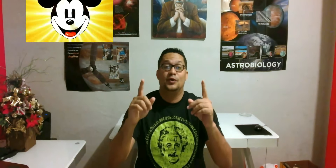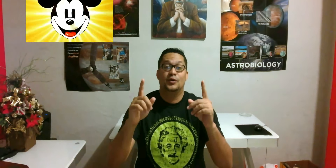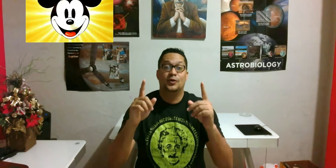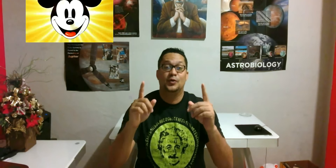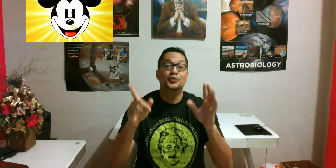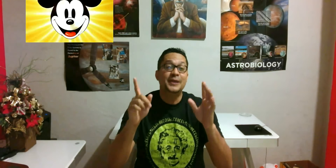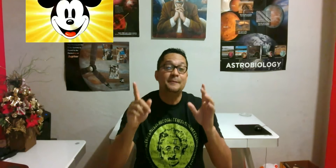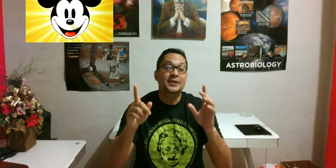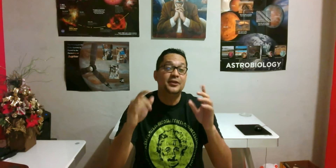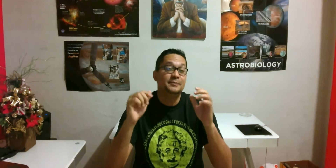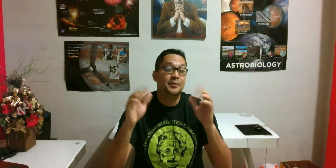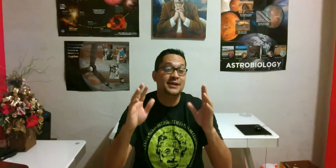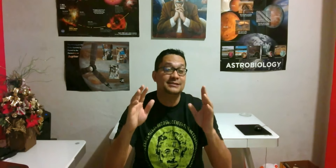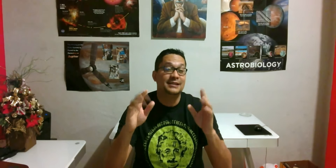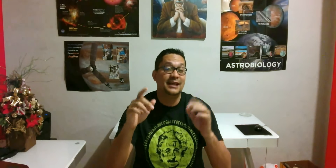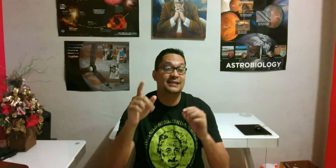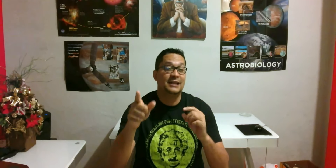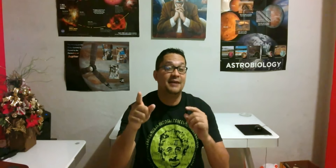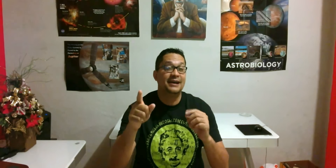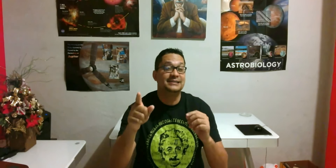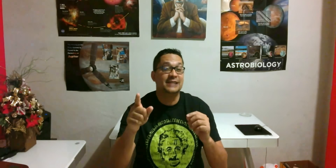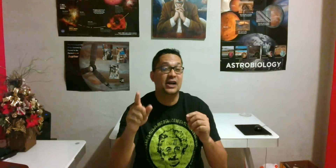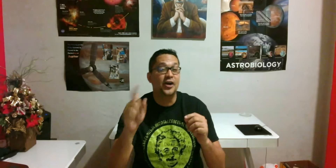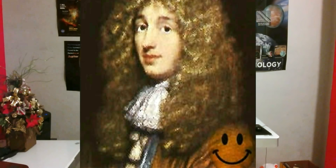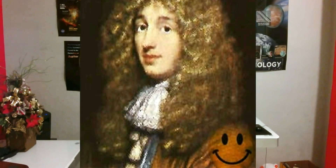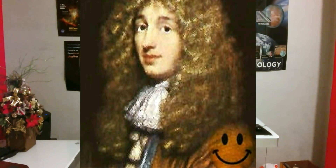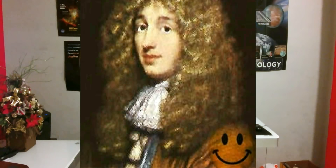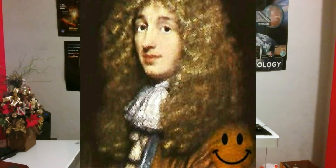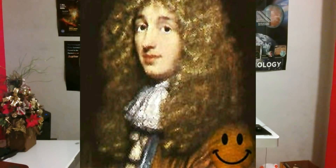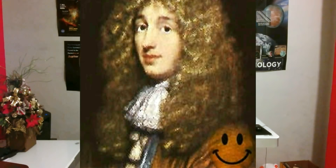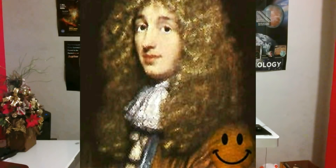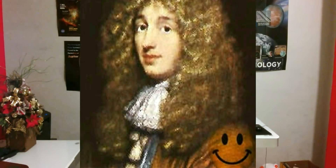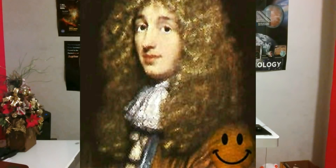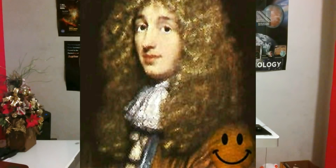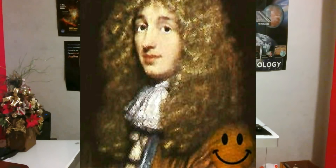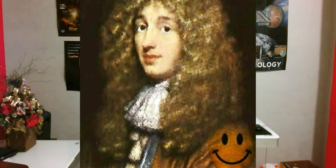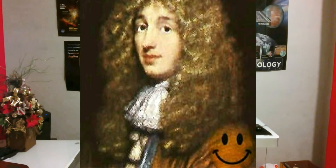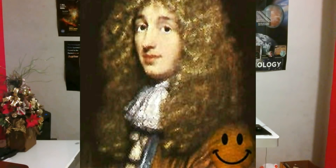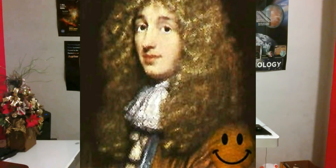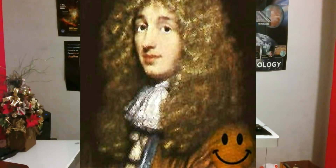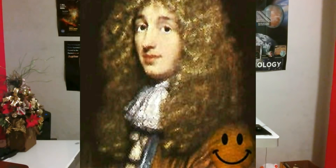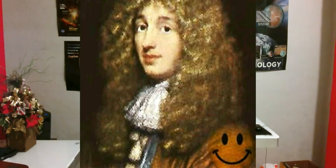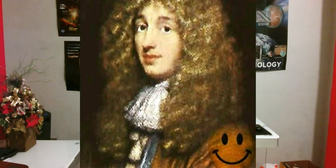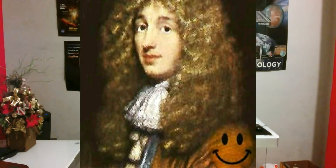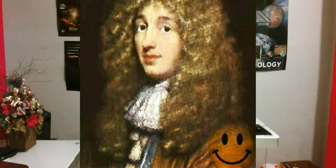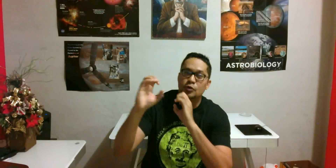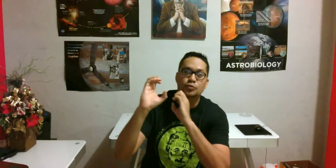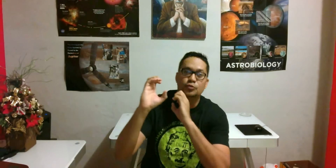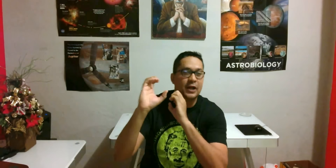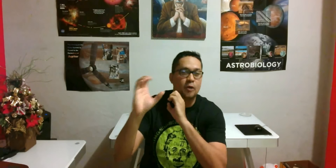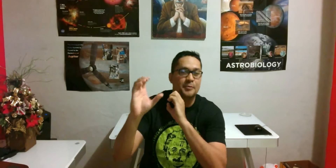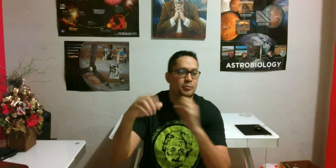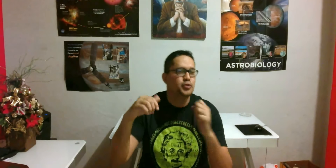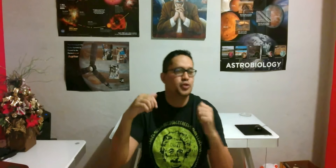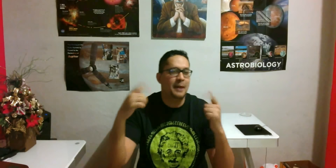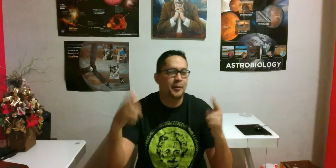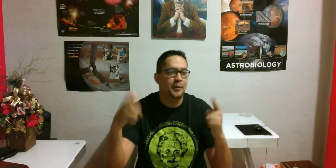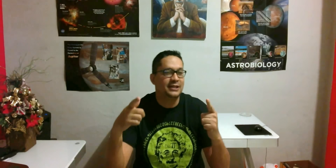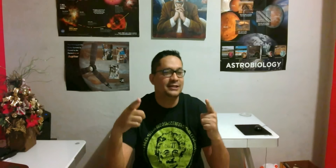Un tiempito después, estaba Christian Huygens. Observó a Saturno con un telescopio mucho más potente